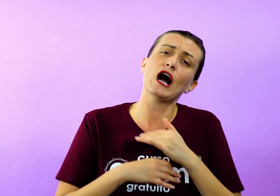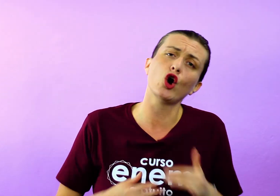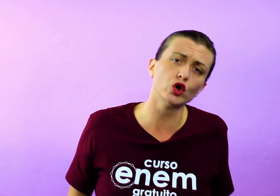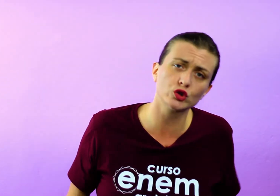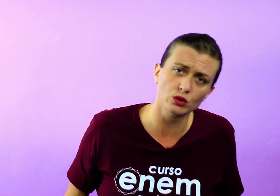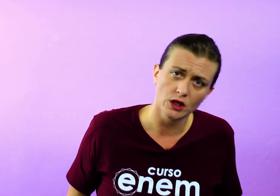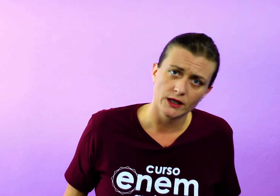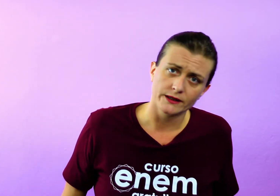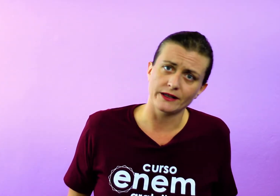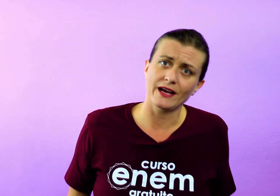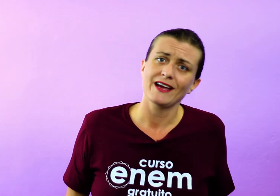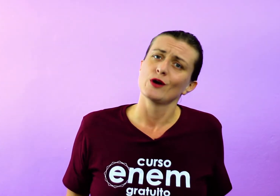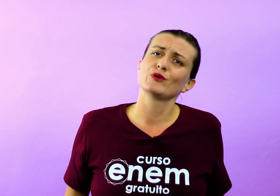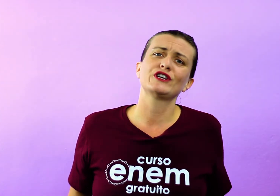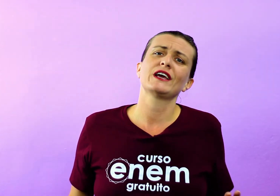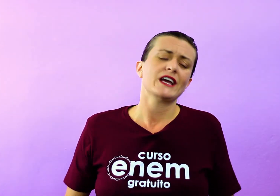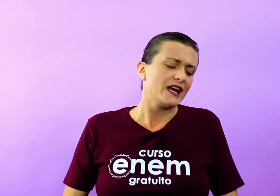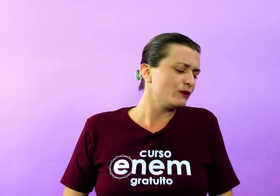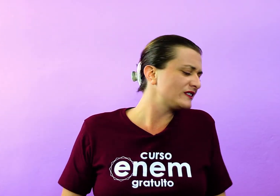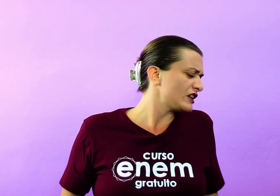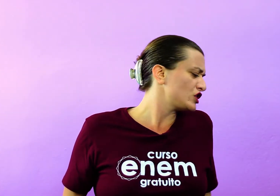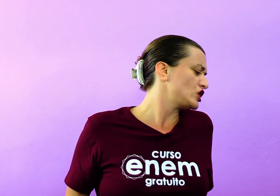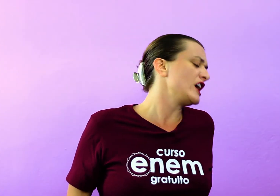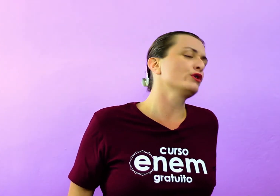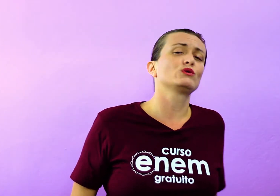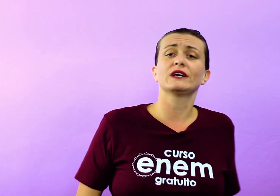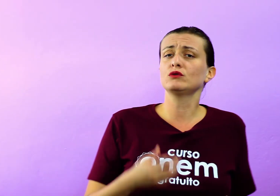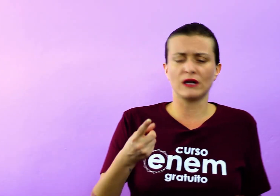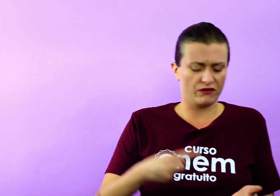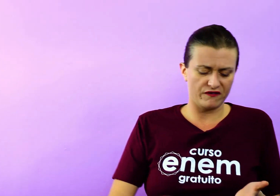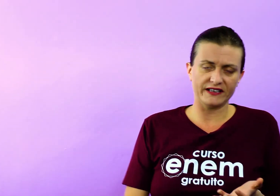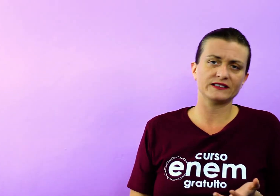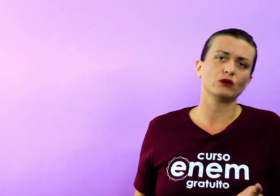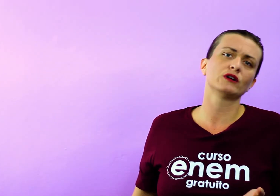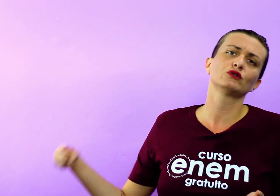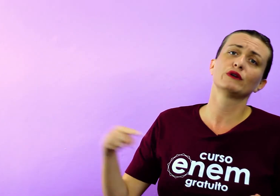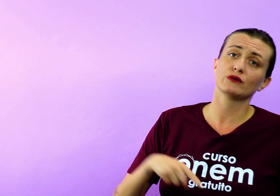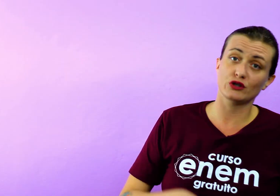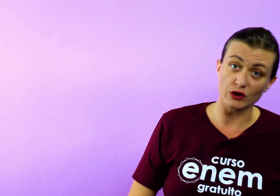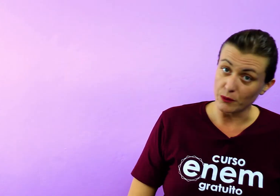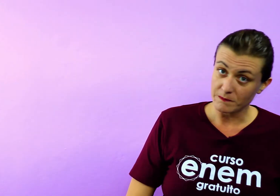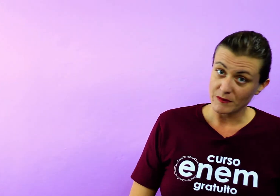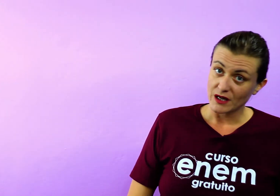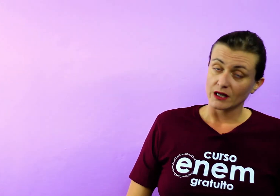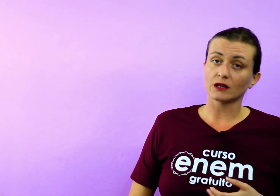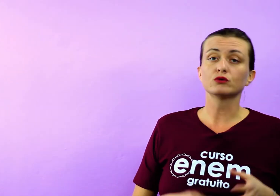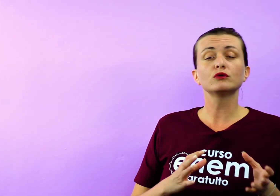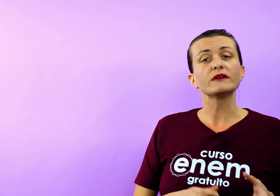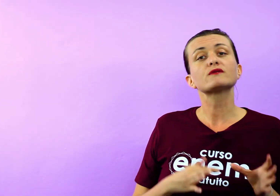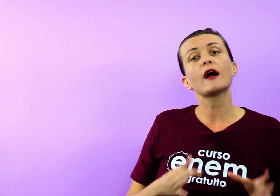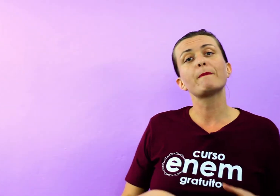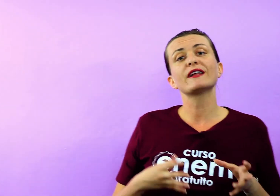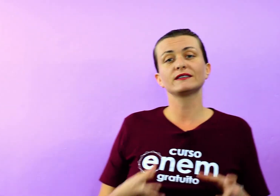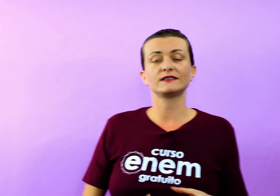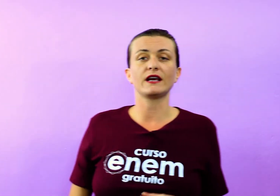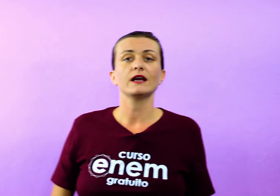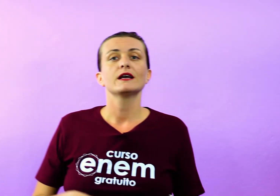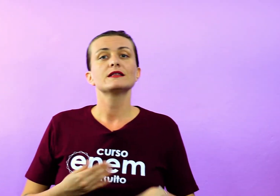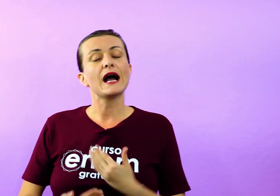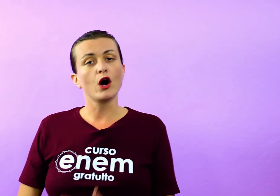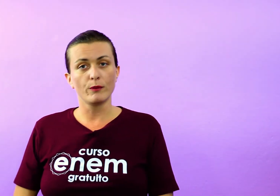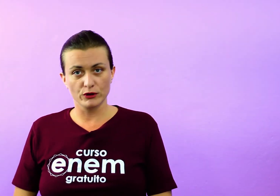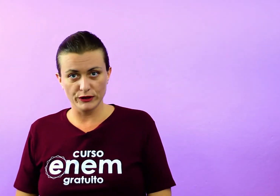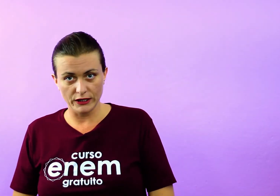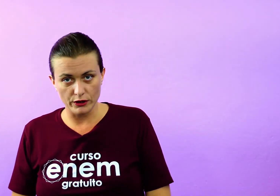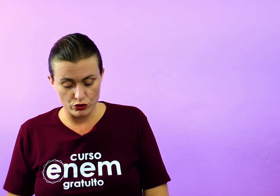também a rodo, né? Porque é um exagero, tanto na ofensa quanto no elogio. Então, tudo isso vai aparecer